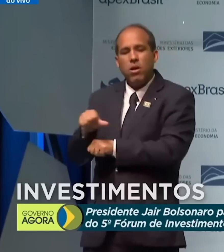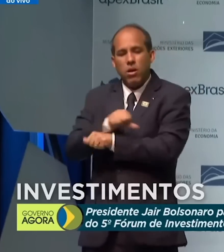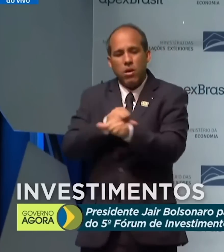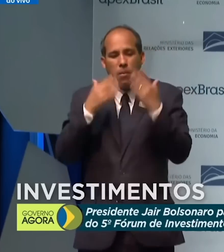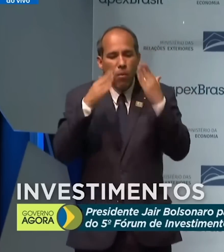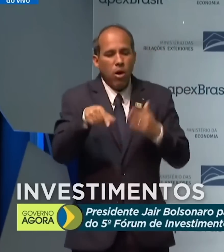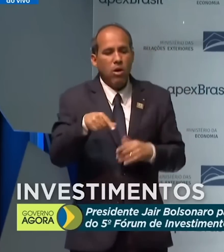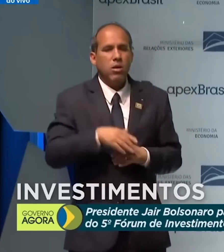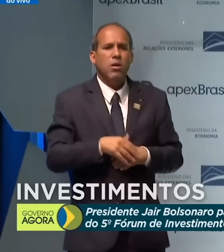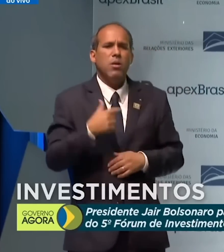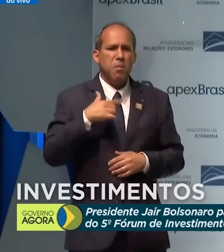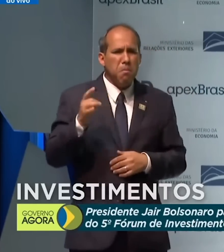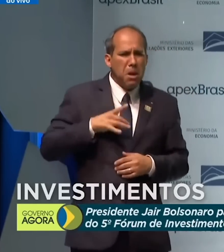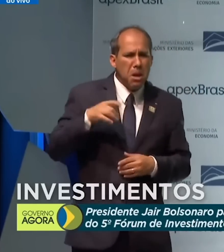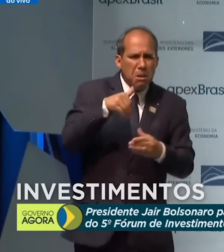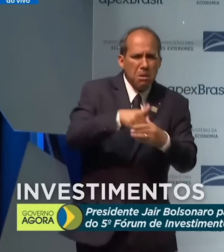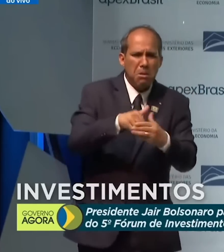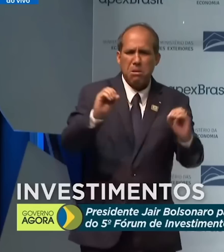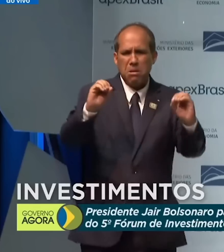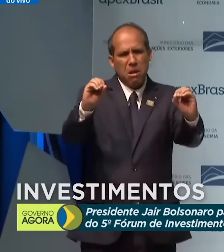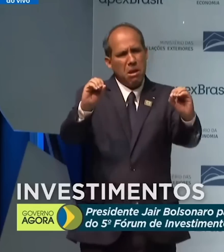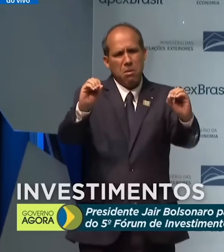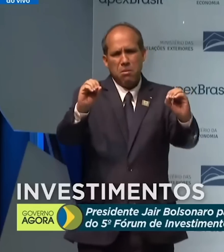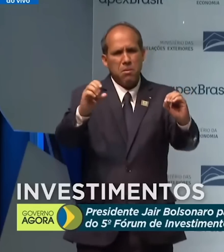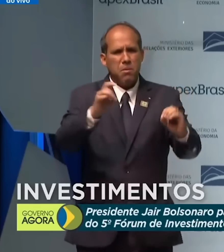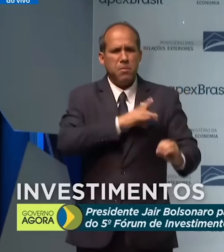Eu estou com medo de eleição, nenhum medo de eleição.